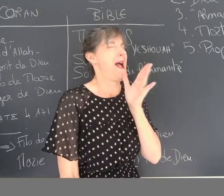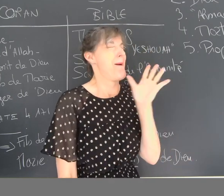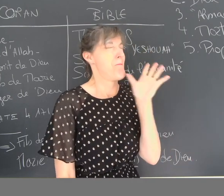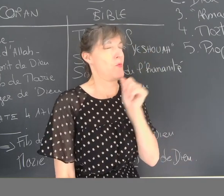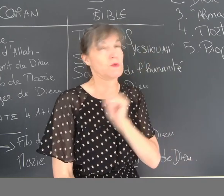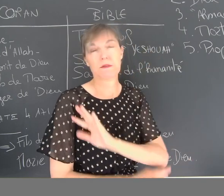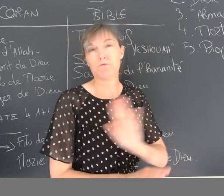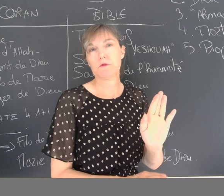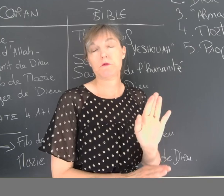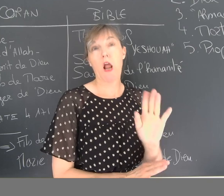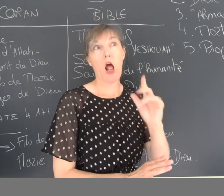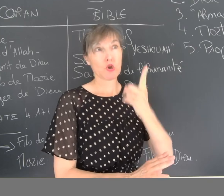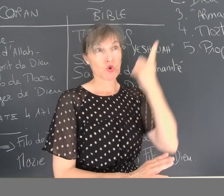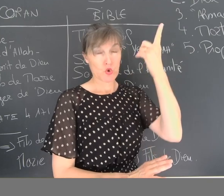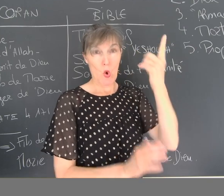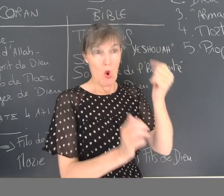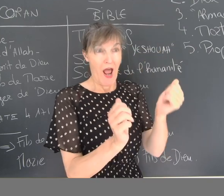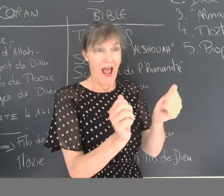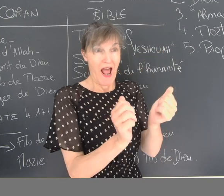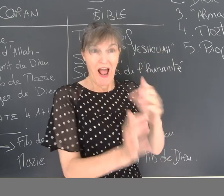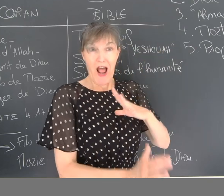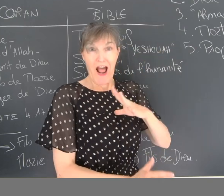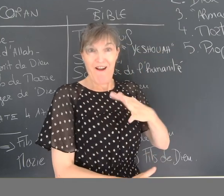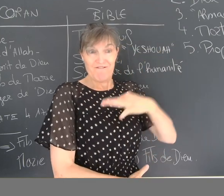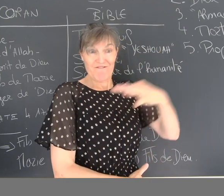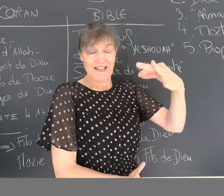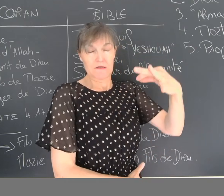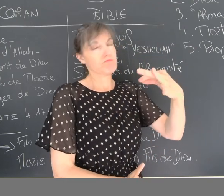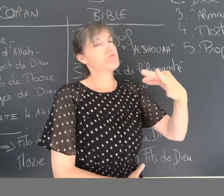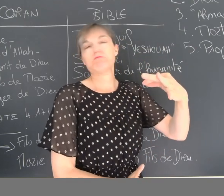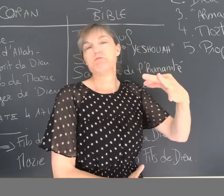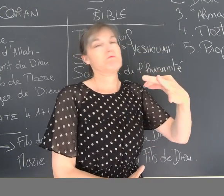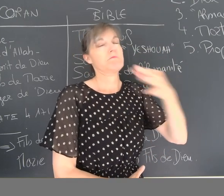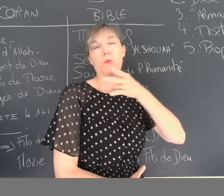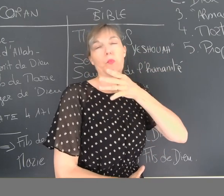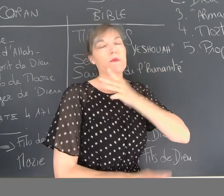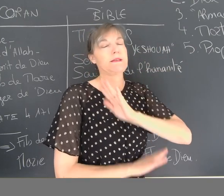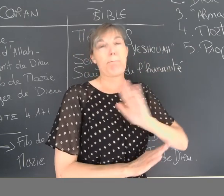dans le courant. Ce n pas possible que Dieu est un Fils. Ce n pas possible.